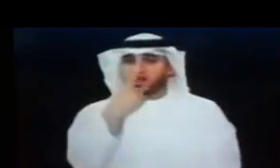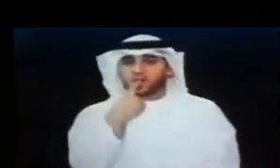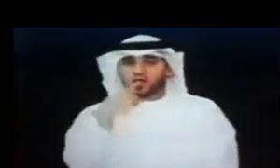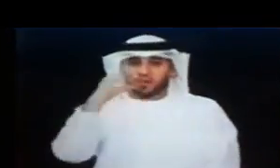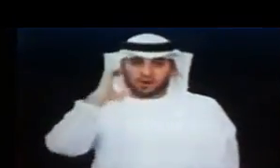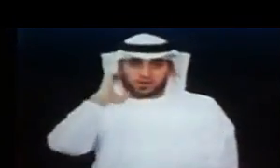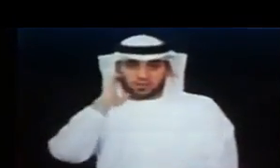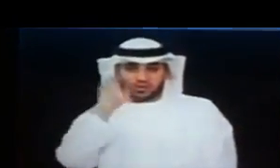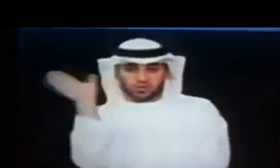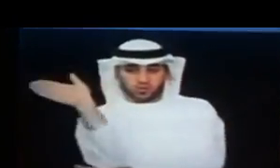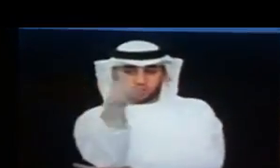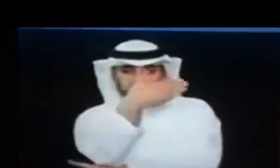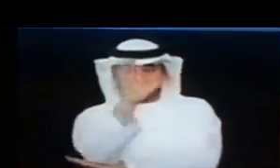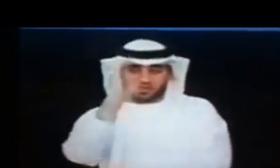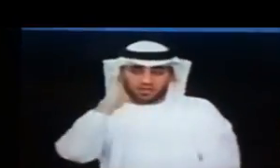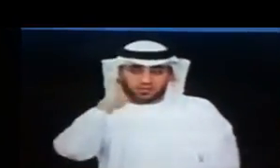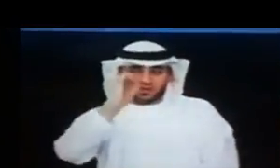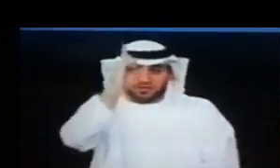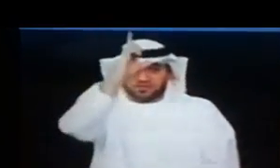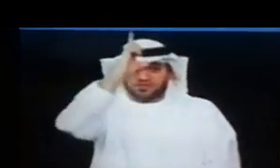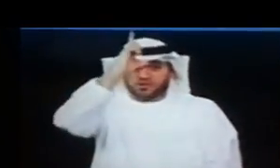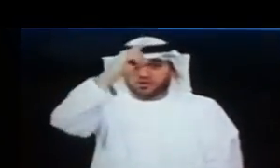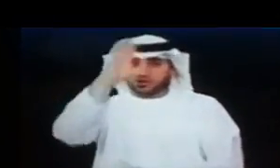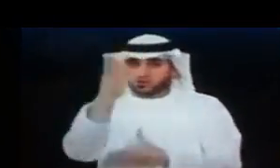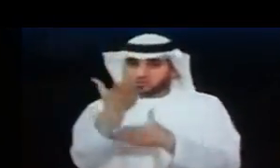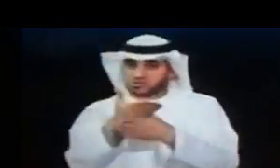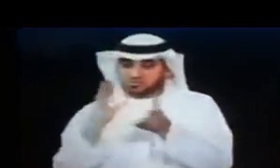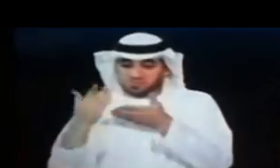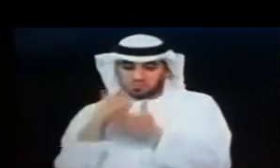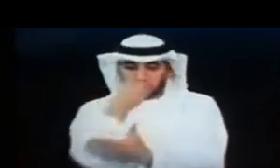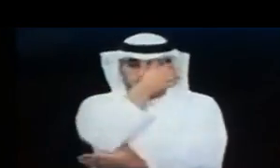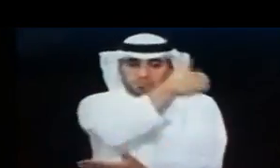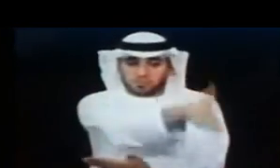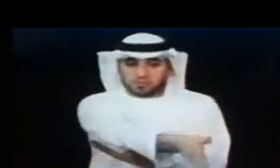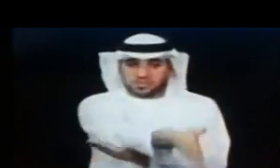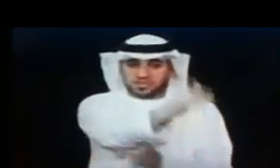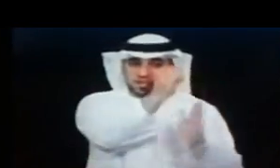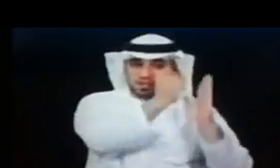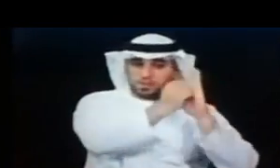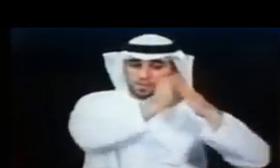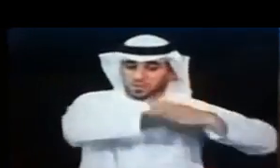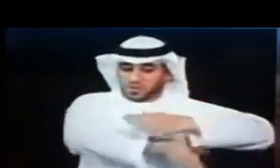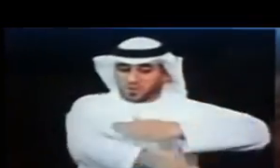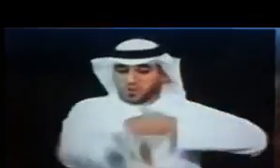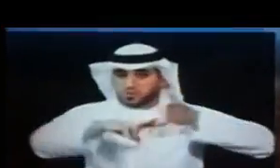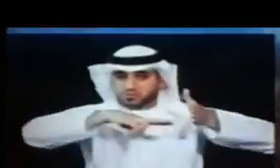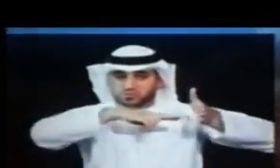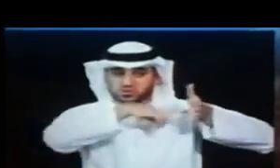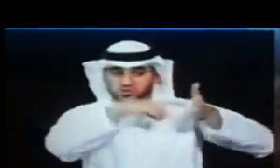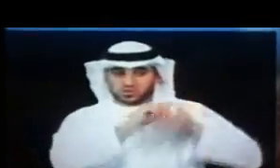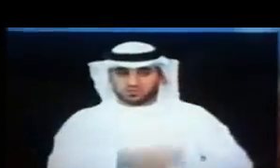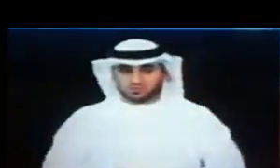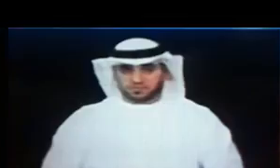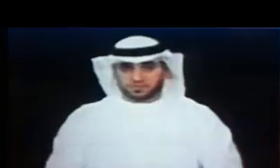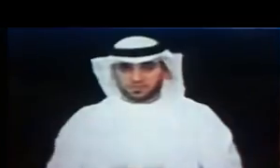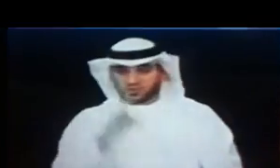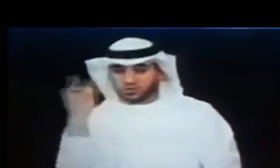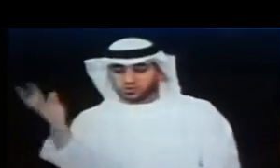من الهلال الأحمر الإماراتي وسفارة الدولة في المملكة الأردنية الهاشمية بزيارة لمناطق نزوح السورية وذلك